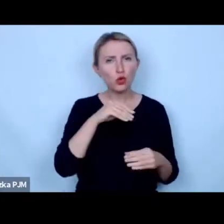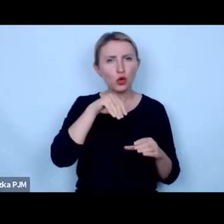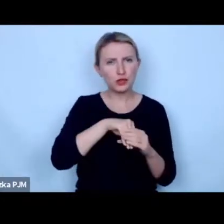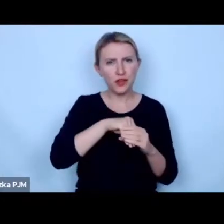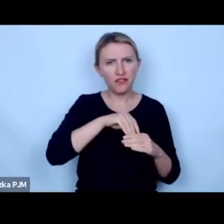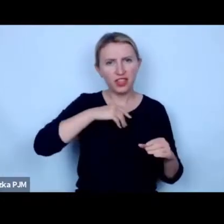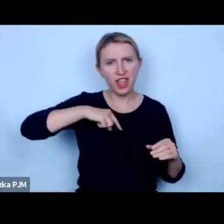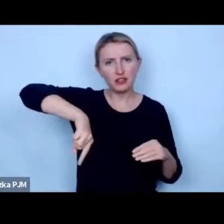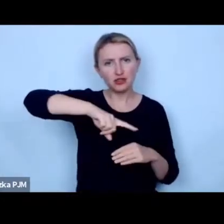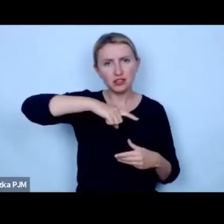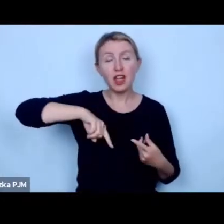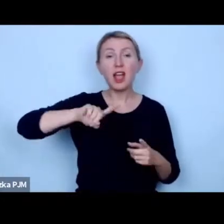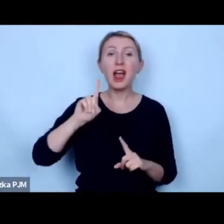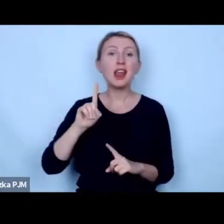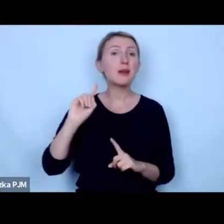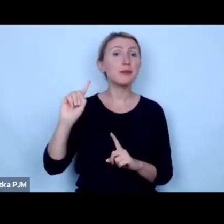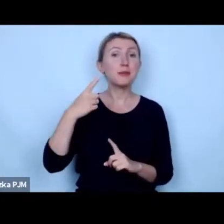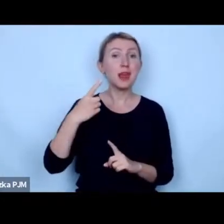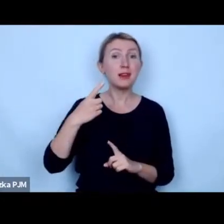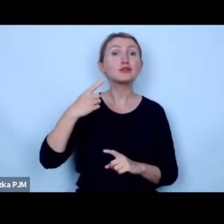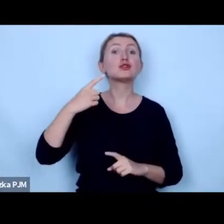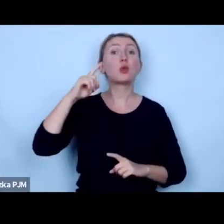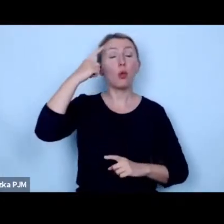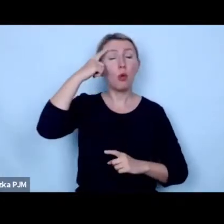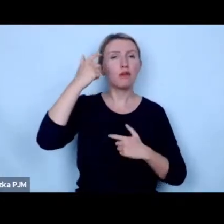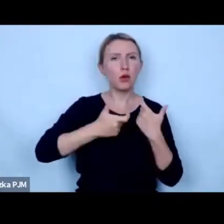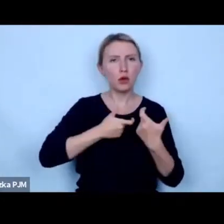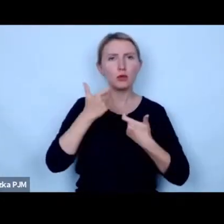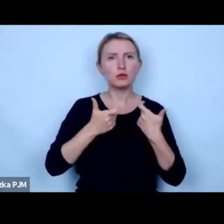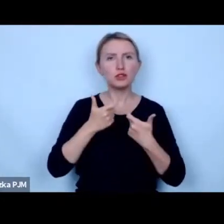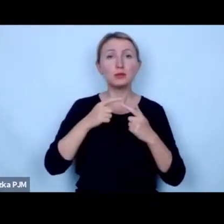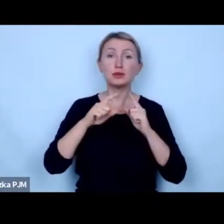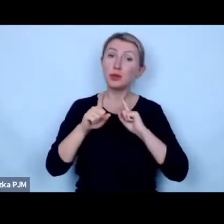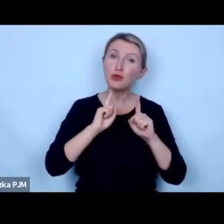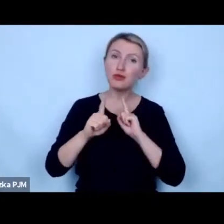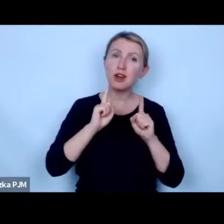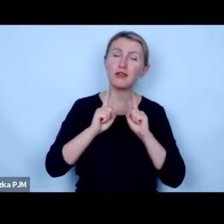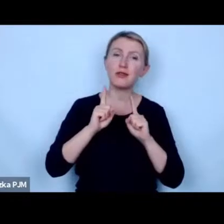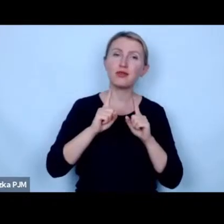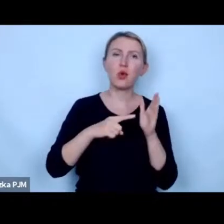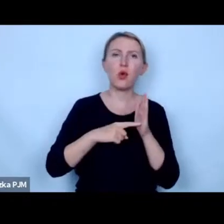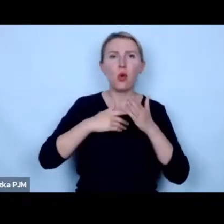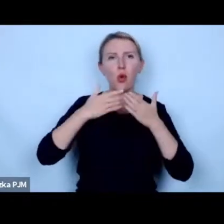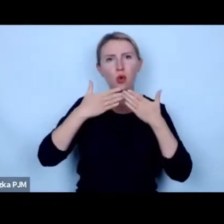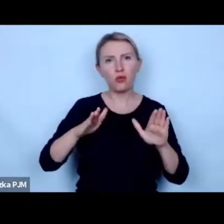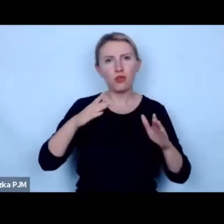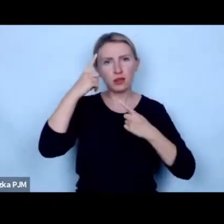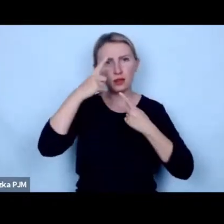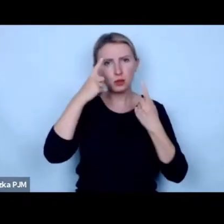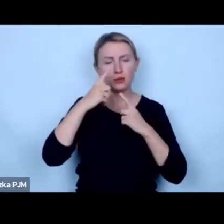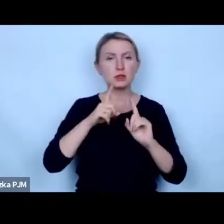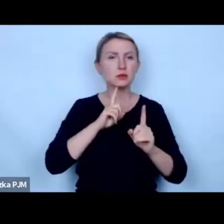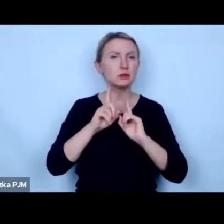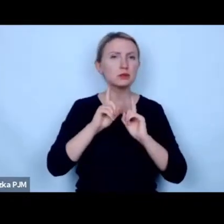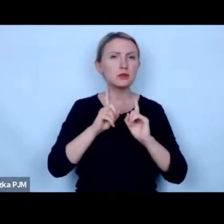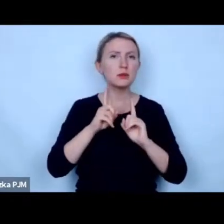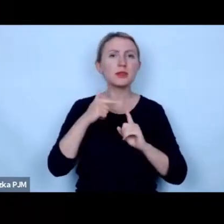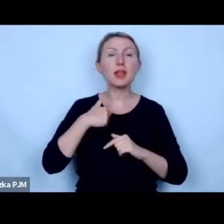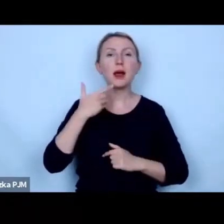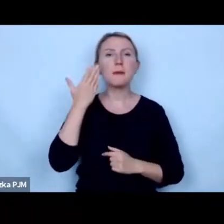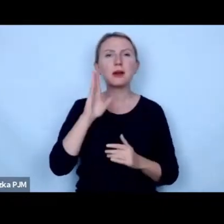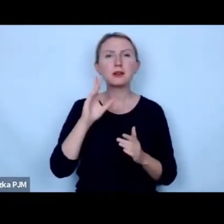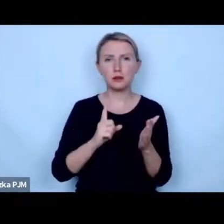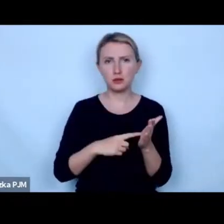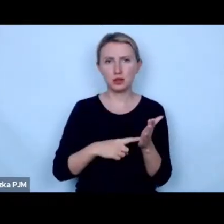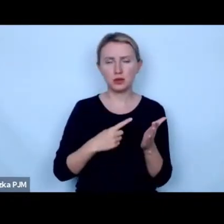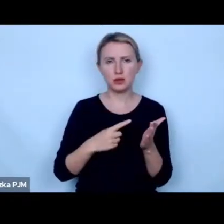ale pierwszym kluczowym krokiem jest to żeby w ogóle ze sobą rozmawiać i z takim otwartym umysłem rozmawiać ja bardzo często